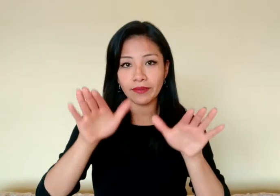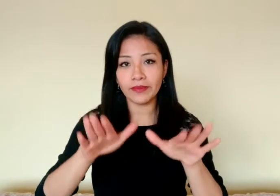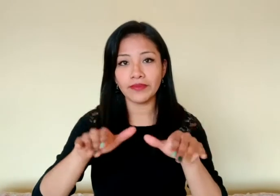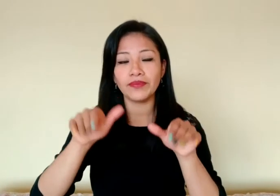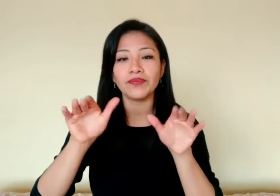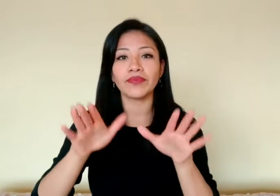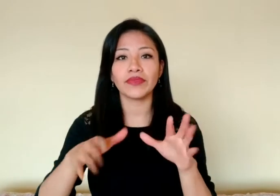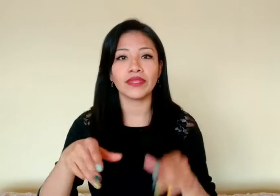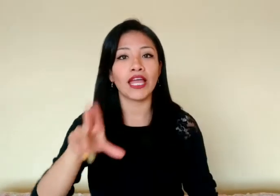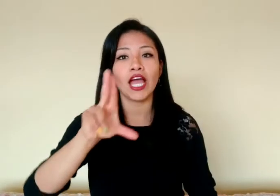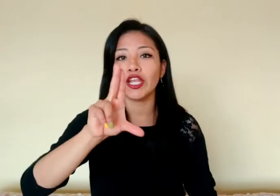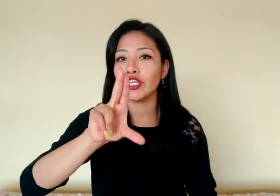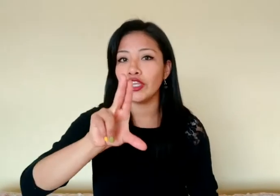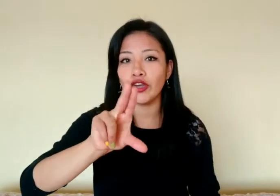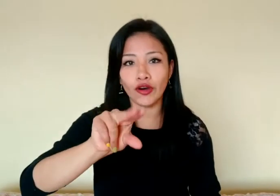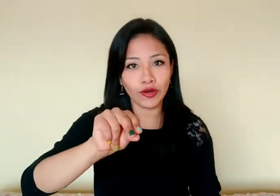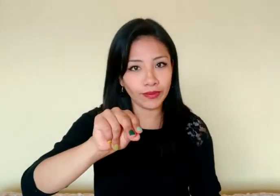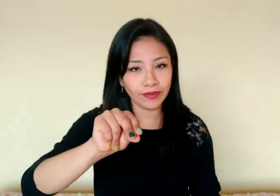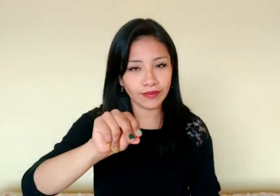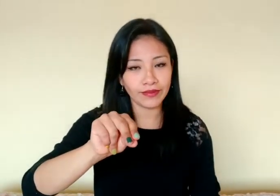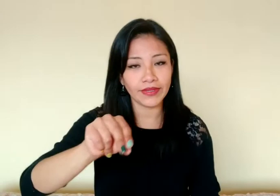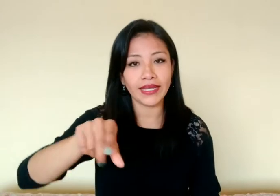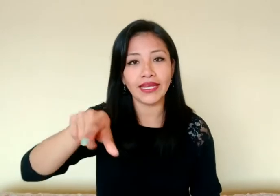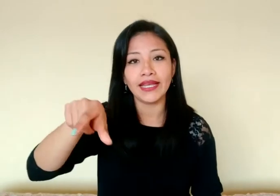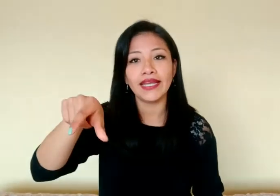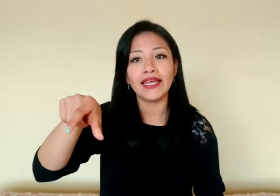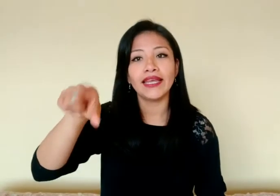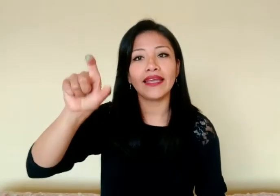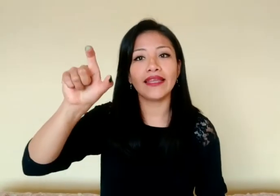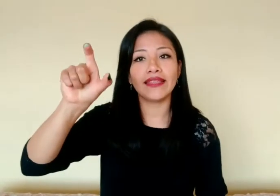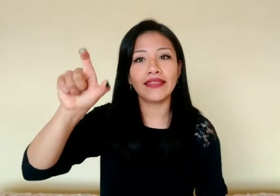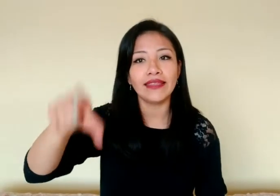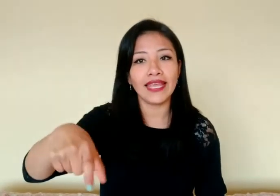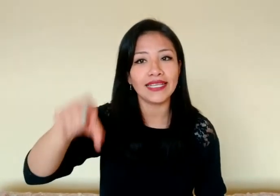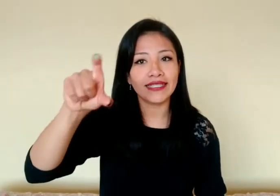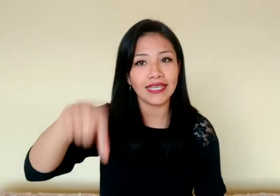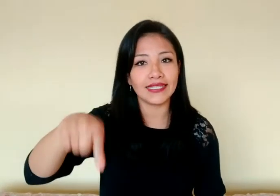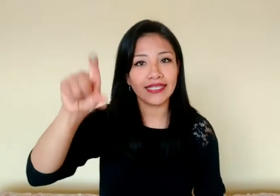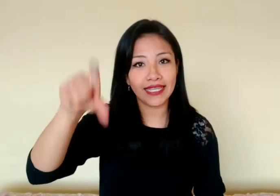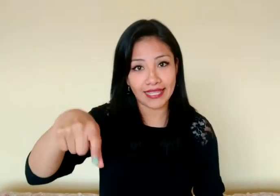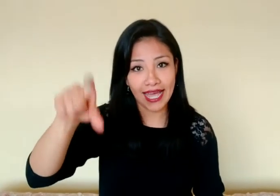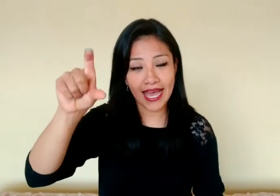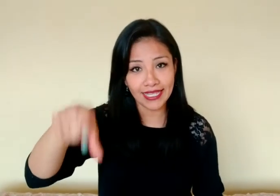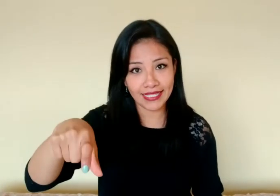Vuela, no necesitas